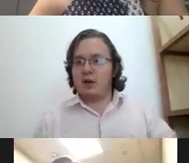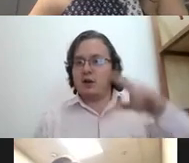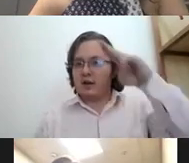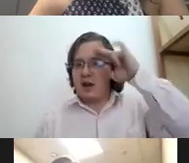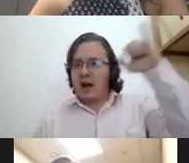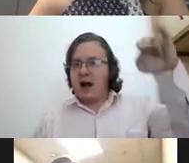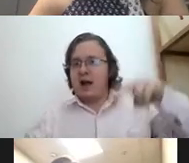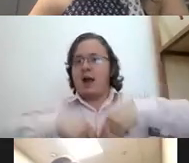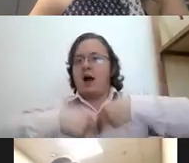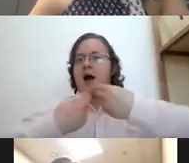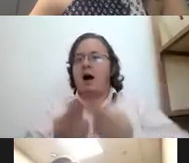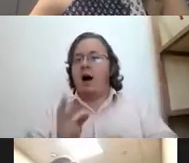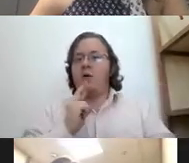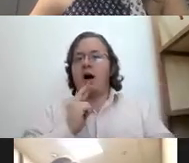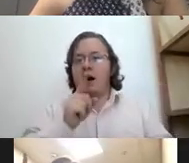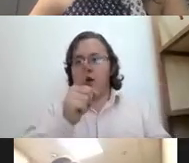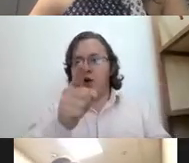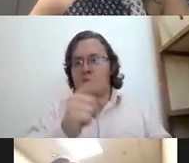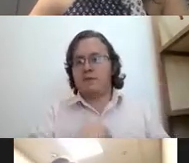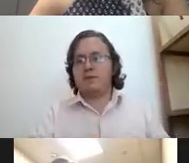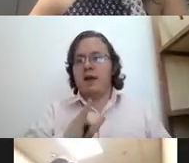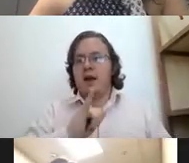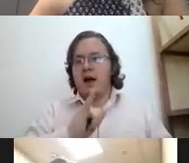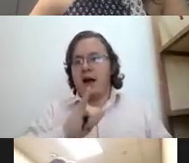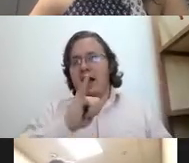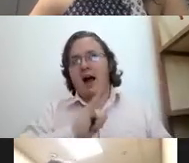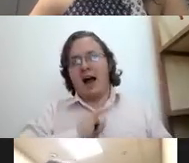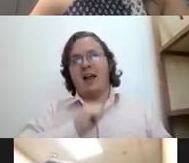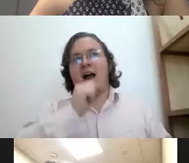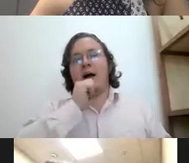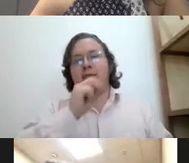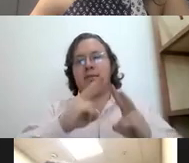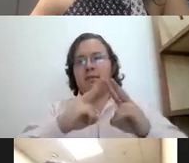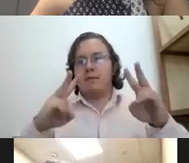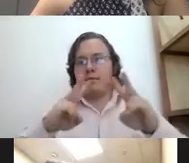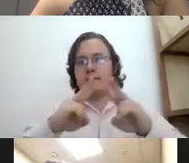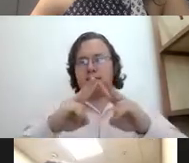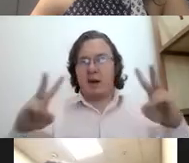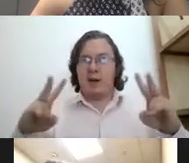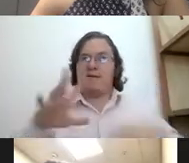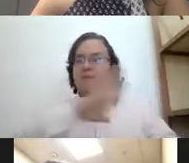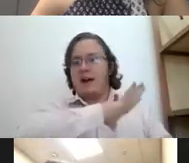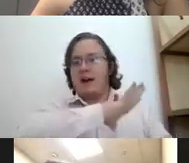es hi how are you I am very fine